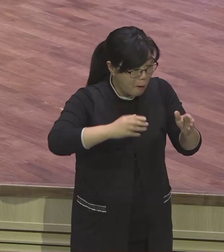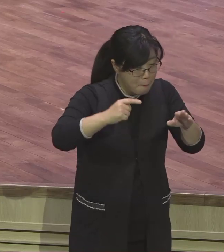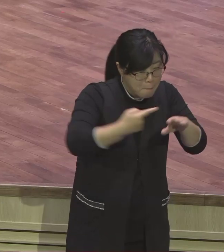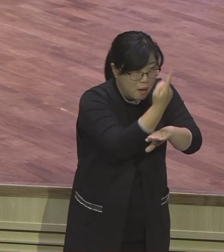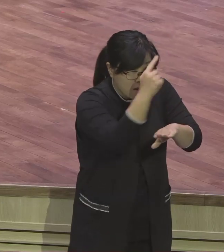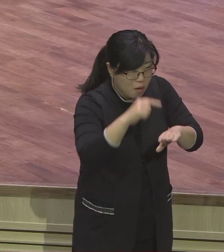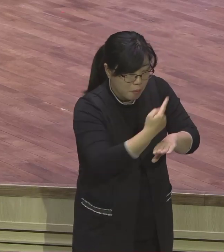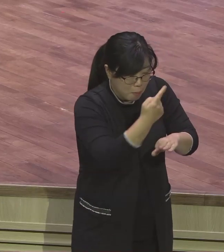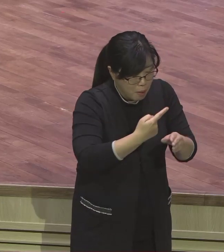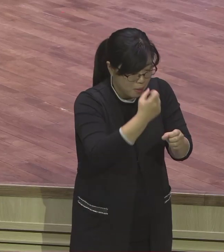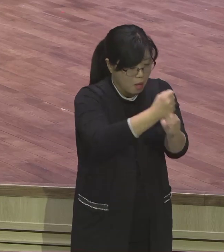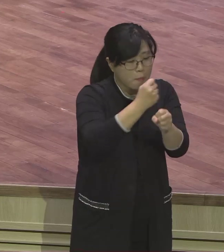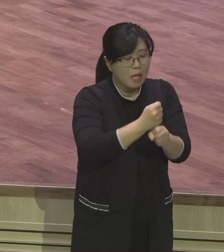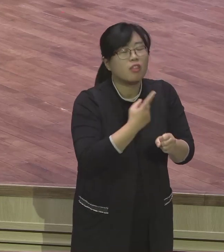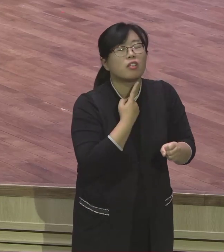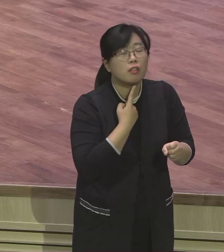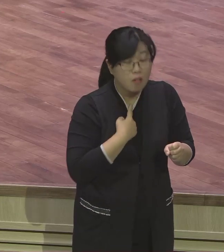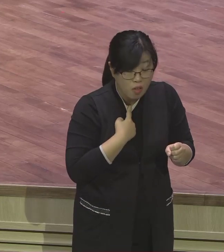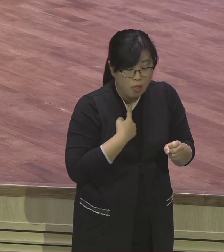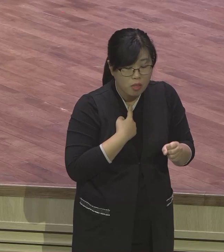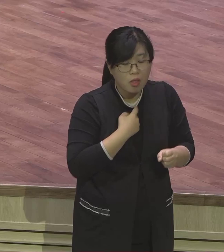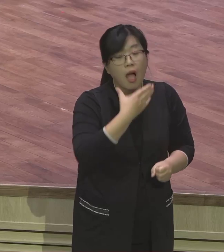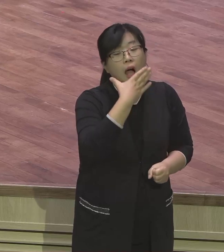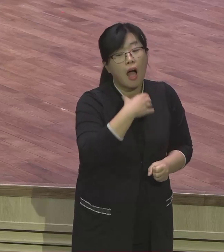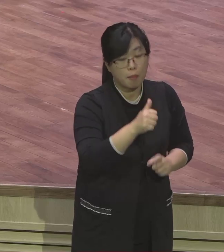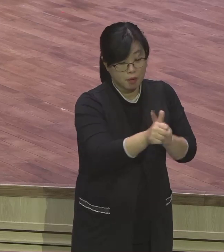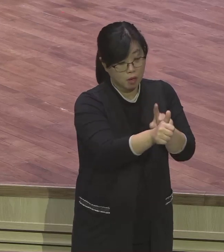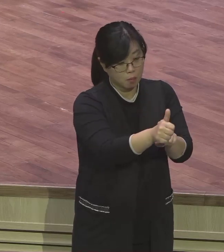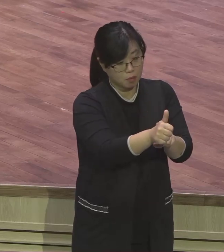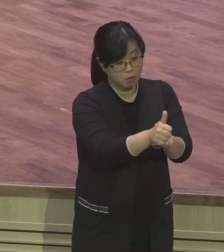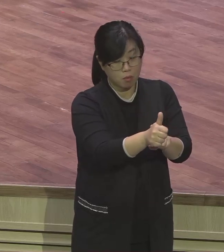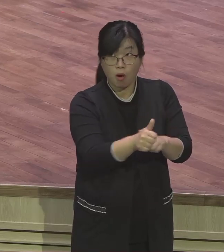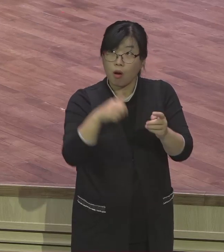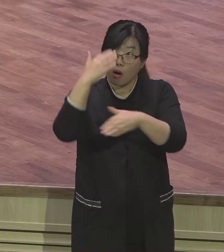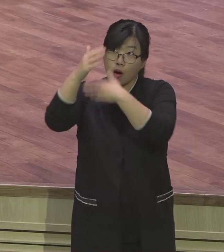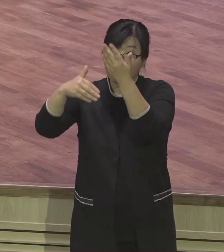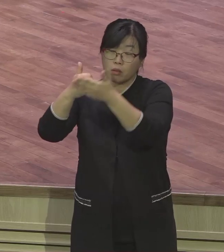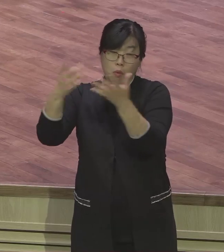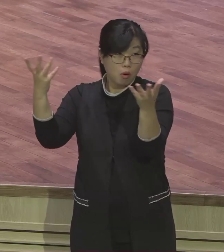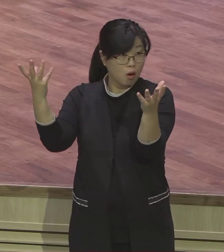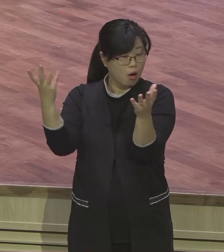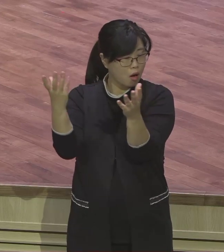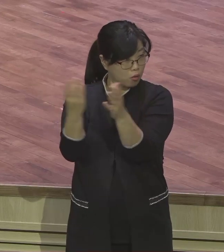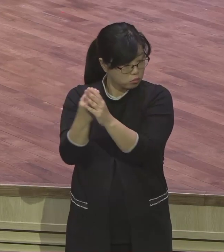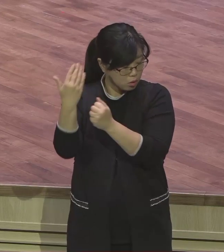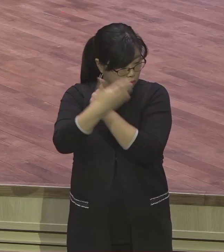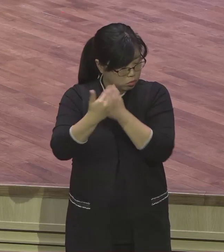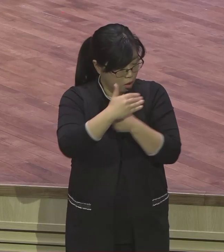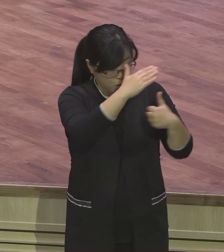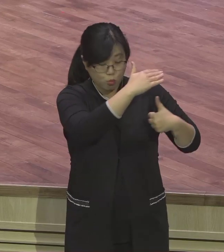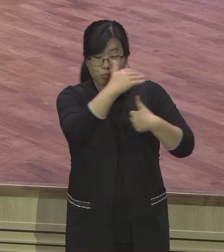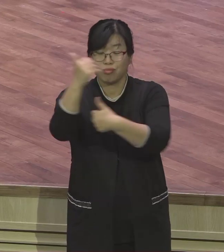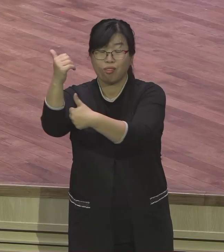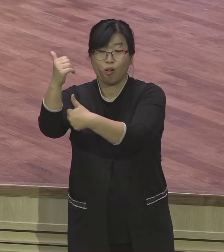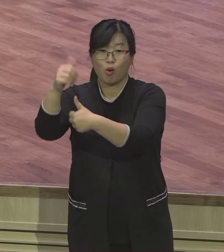도대체 하나님 앞에 정말 마음에 맞는 거 합당한 거 하나도 없는 사람이에요. 그런데